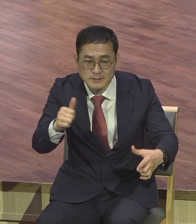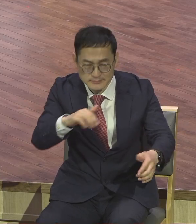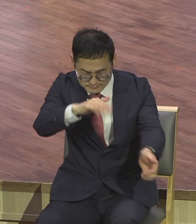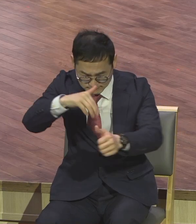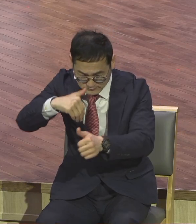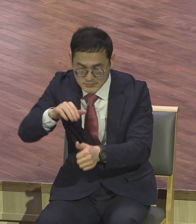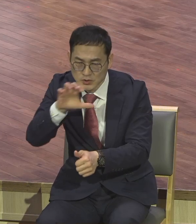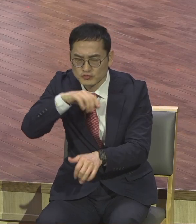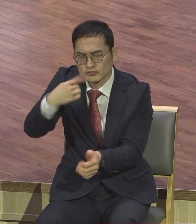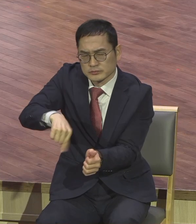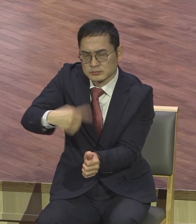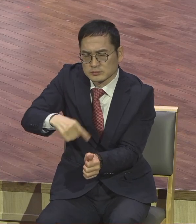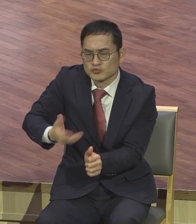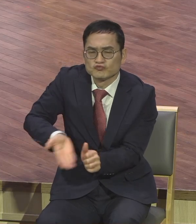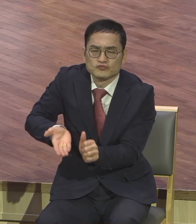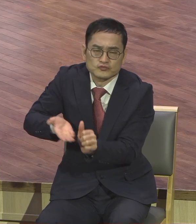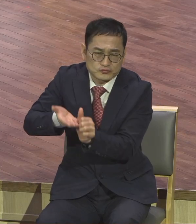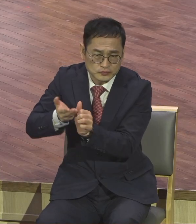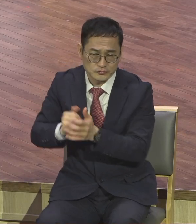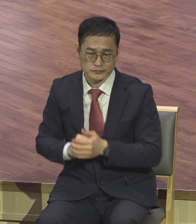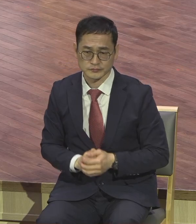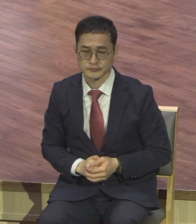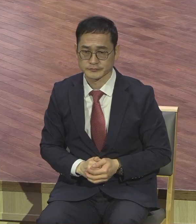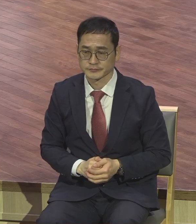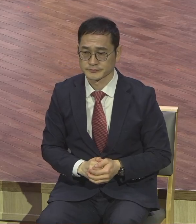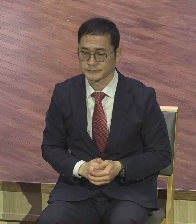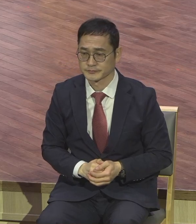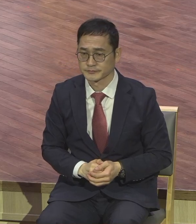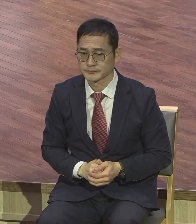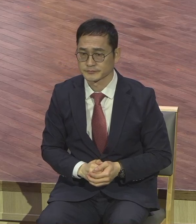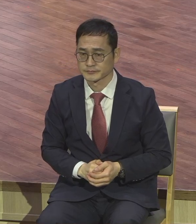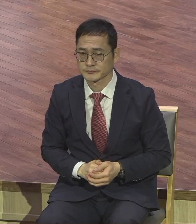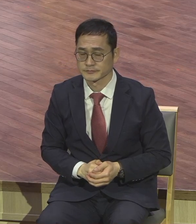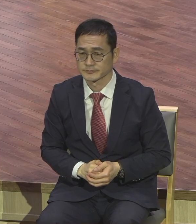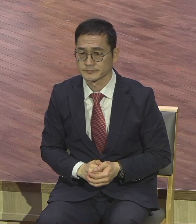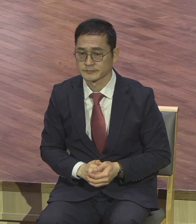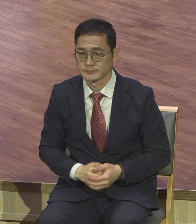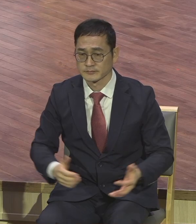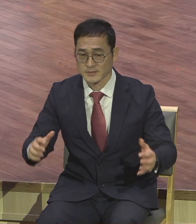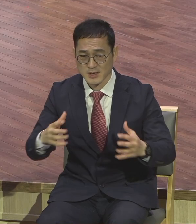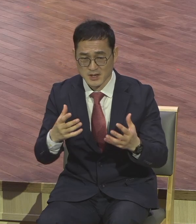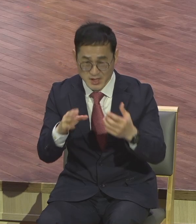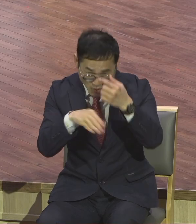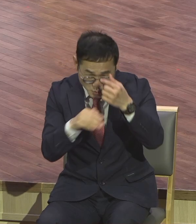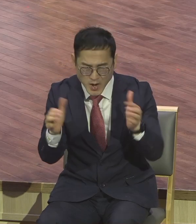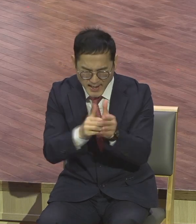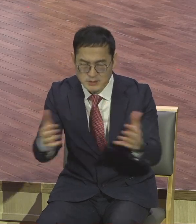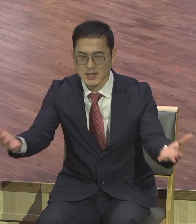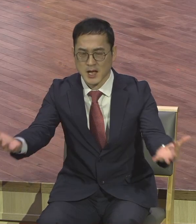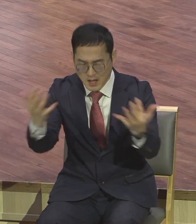중립자 이랩런트 목회자가 훈련받는 현장이 되게 하여 좋으사사. 미리 그렇게